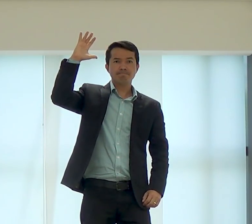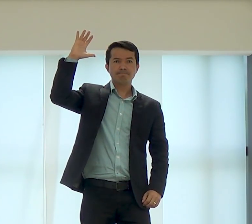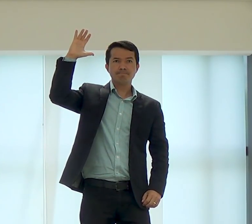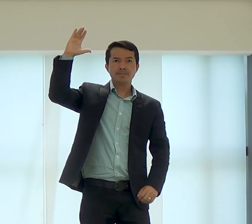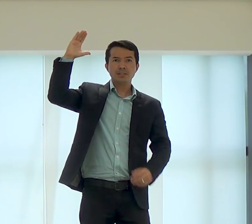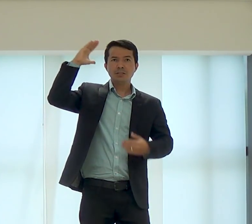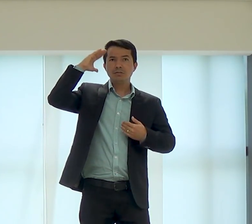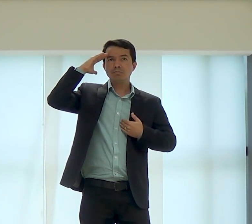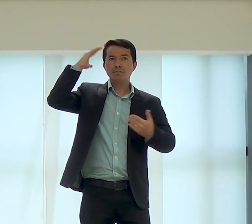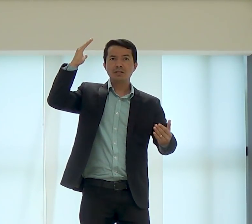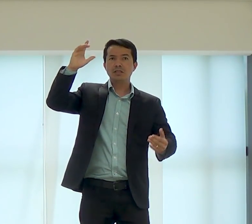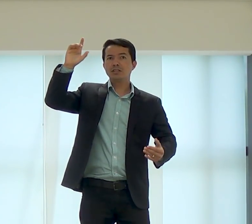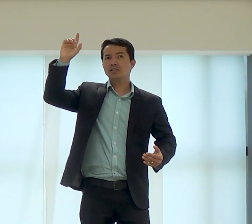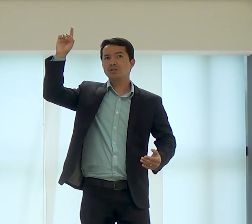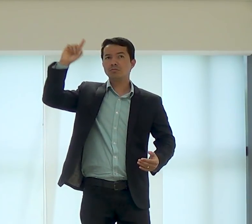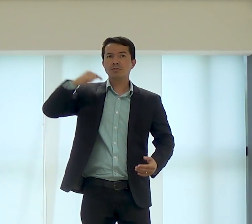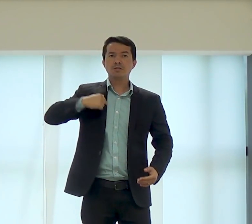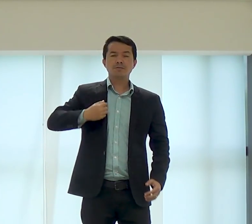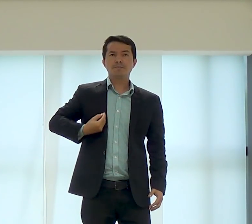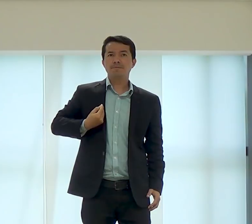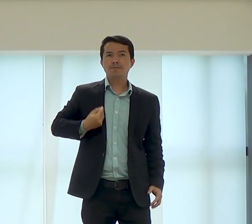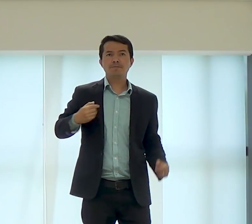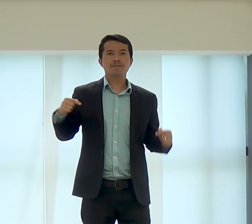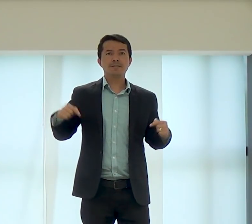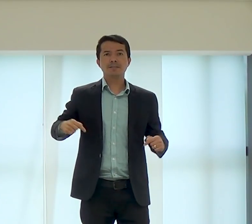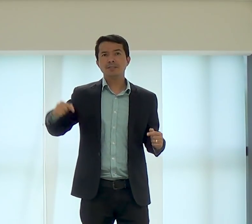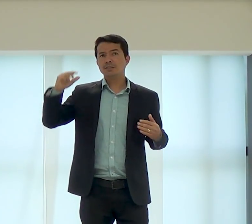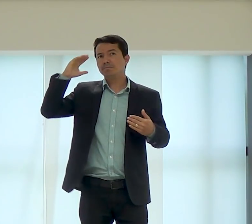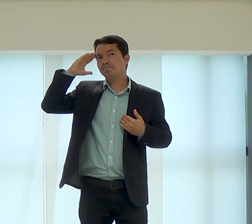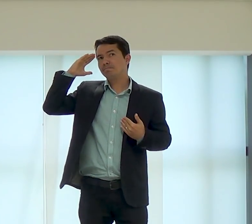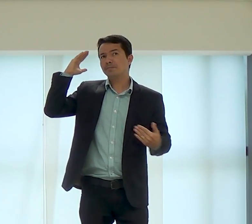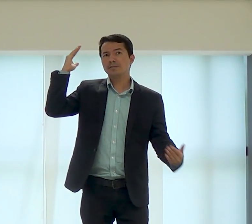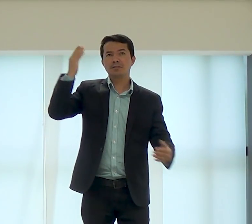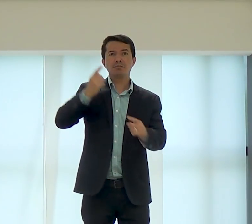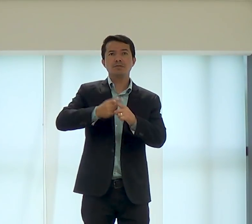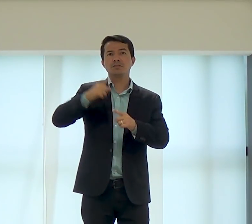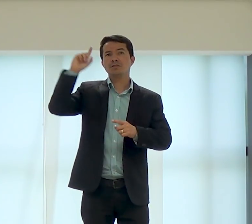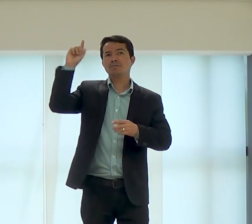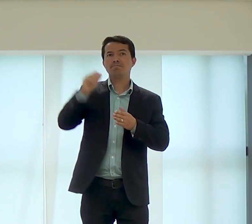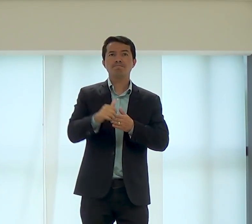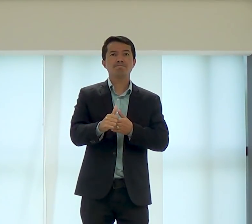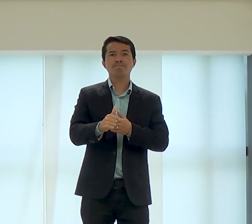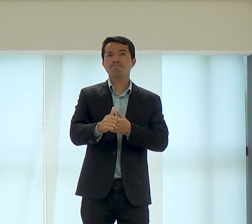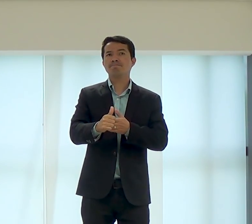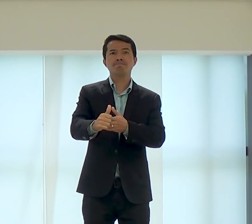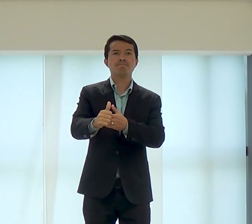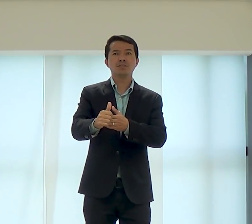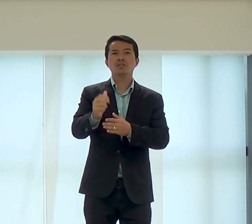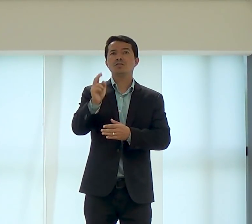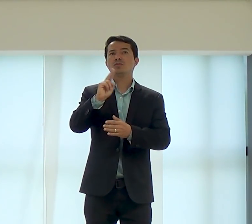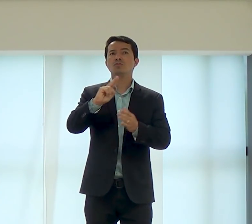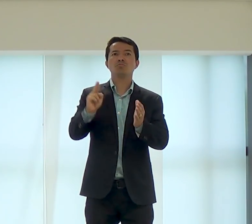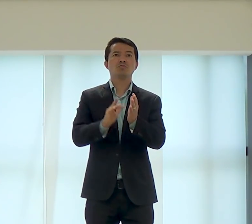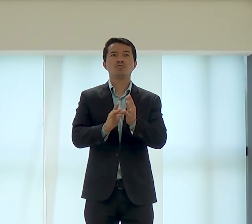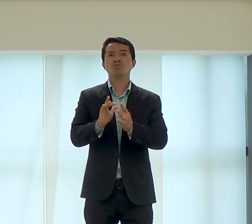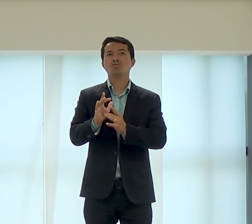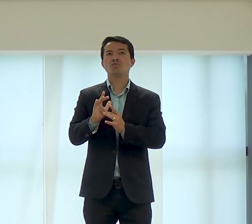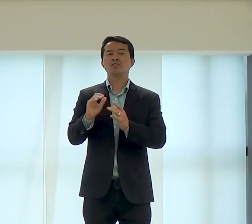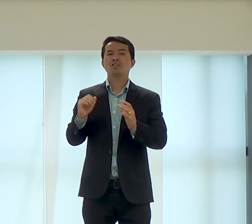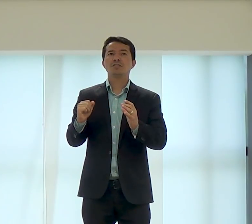e elevar o seu pensamento em oração, Senhor eu te agradeço pela minha vida, te agradeço porque